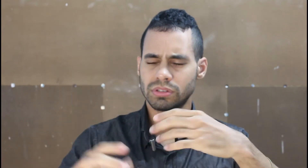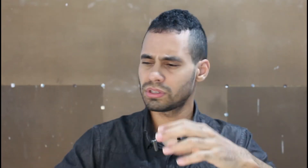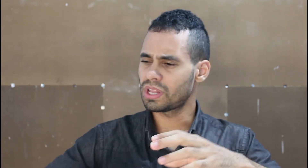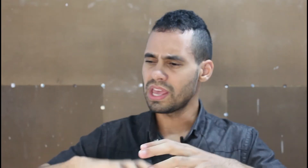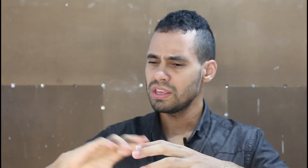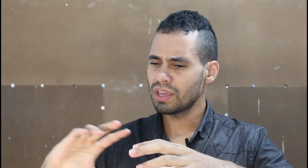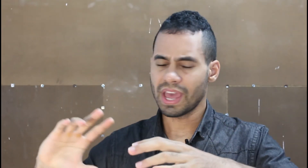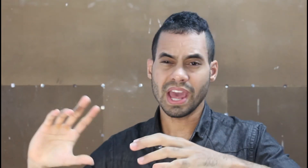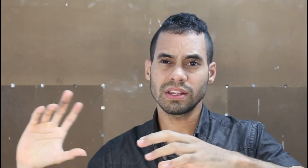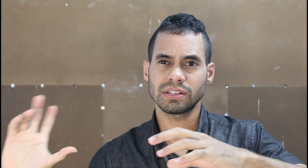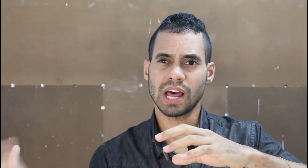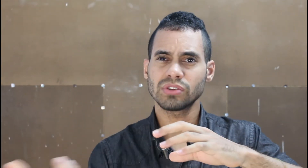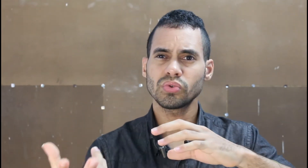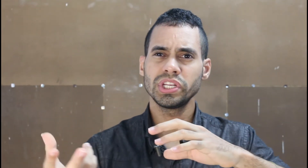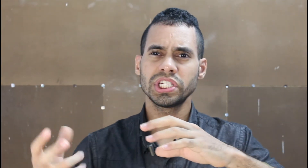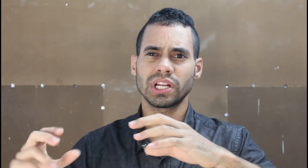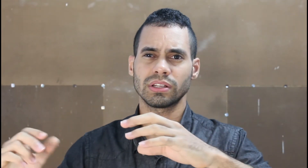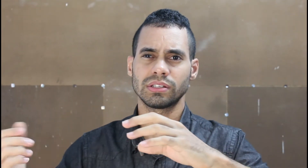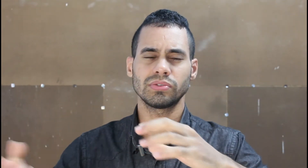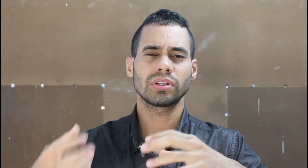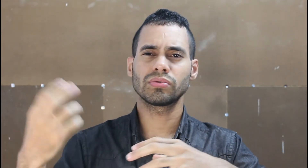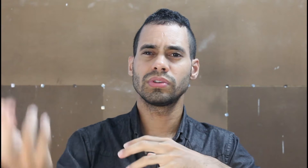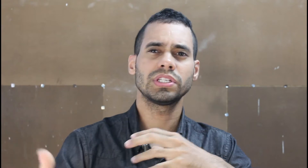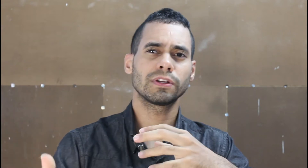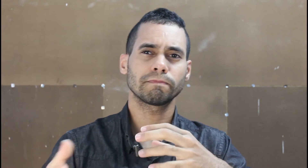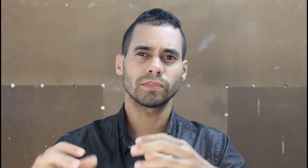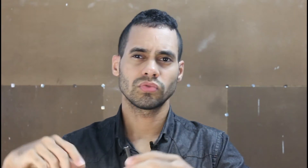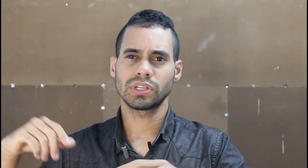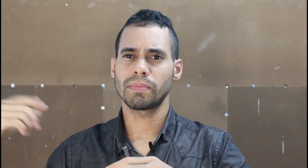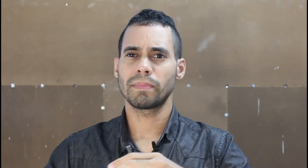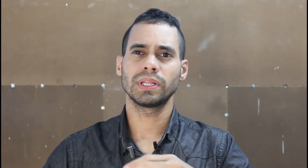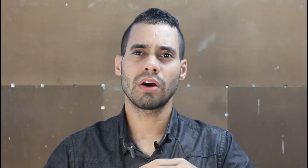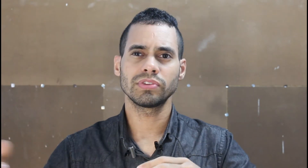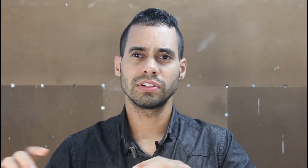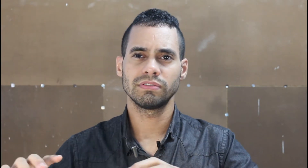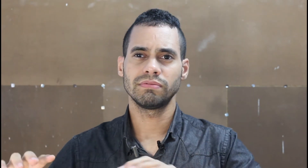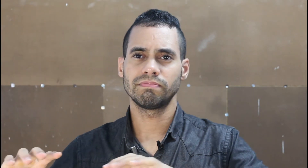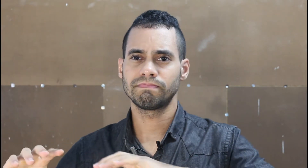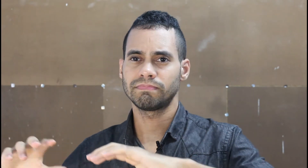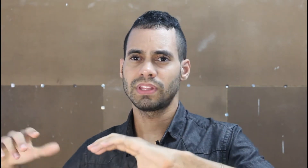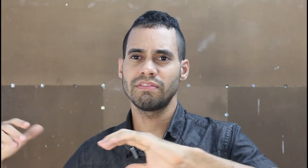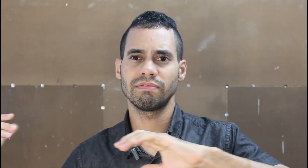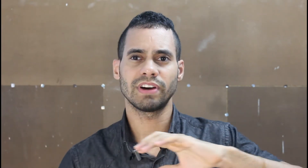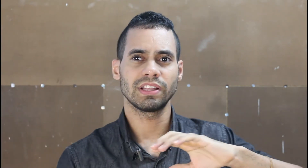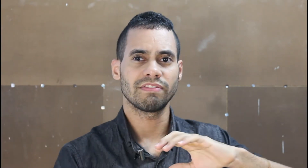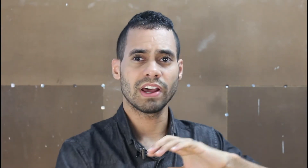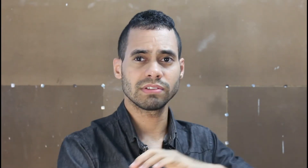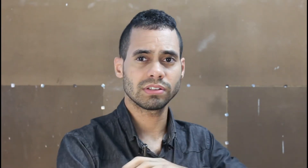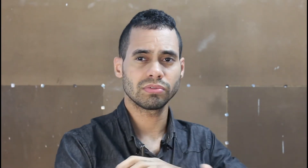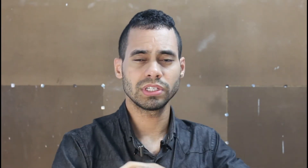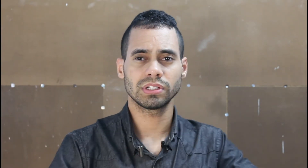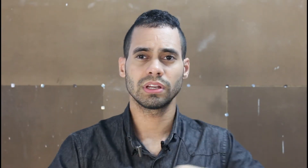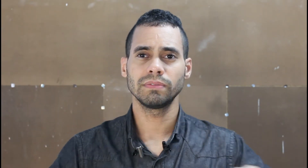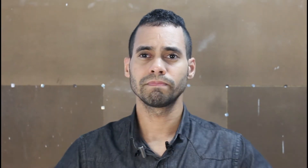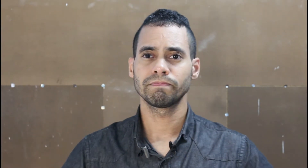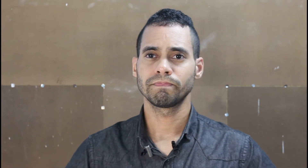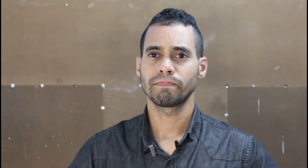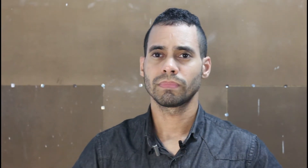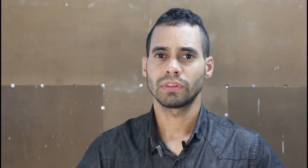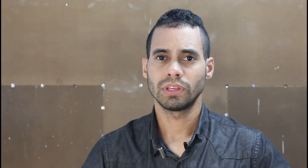Quem é seu acionista, seu acionista, né? Quando você abre capital, você vai ter vários acionistas ali que